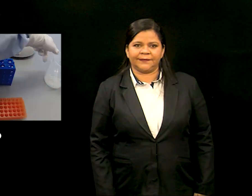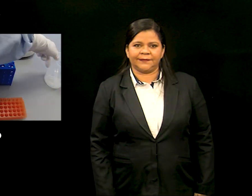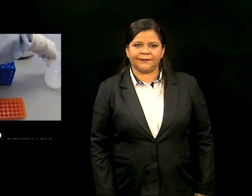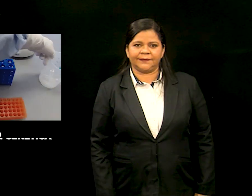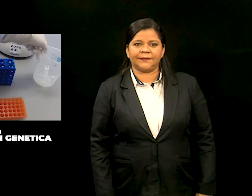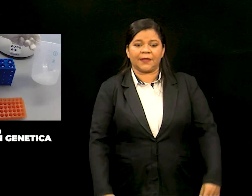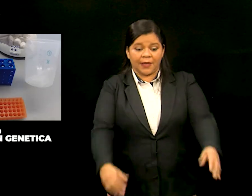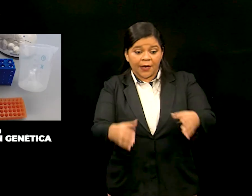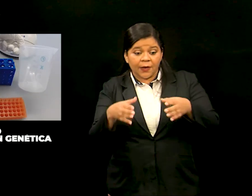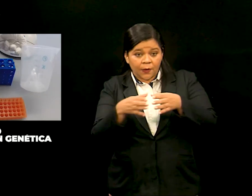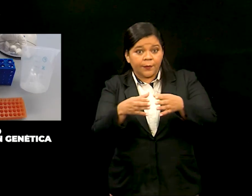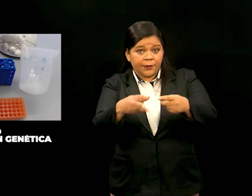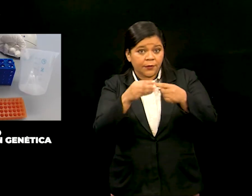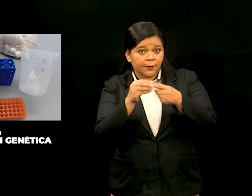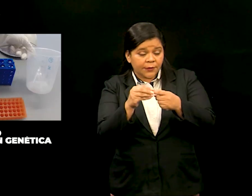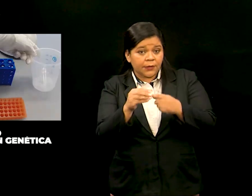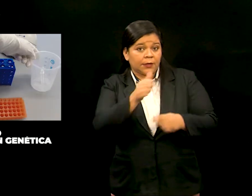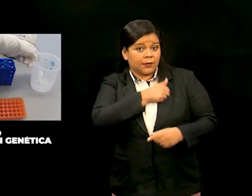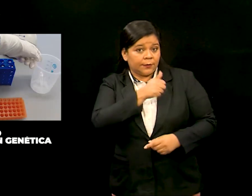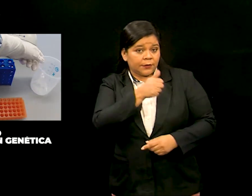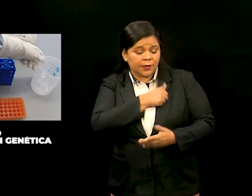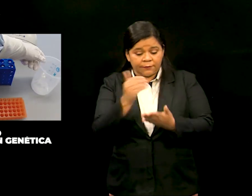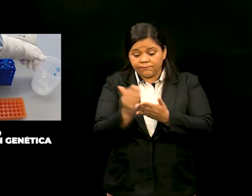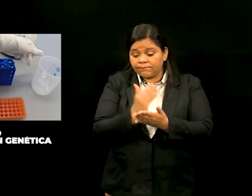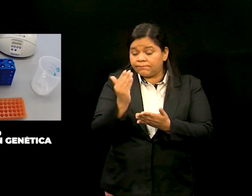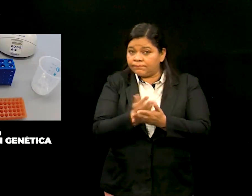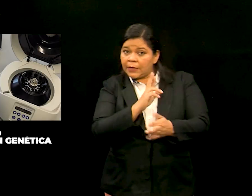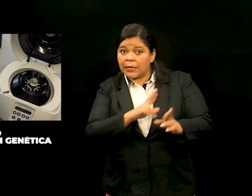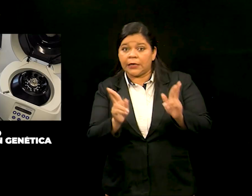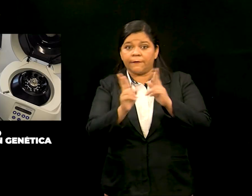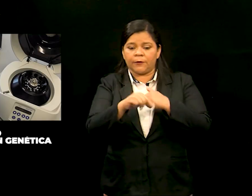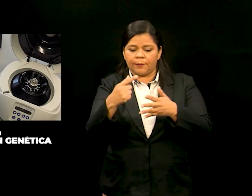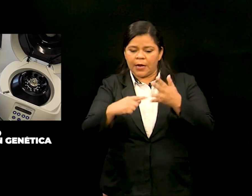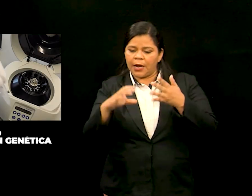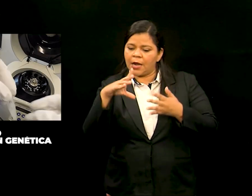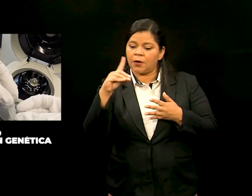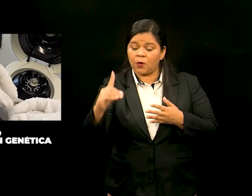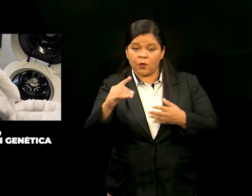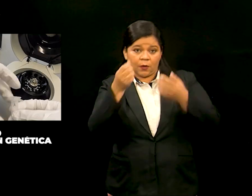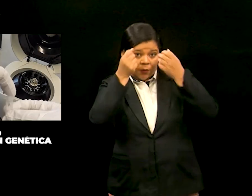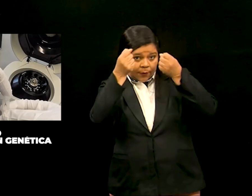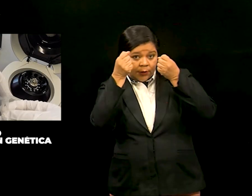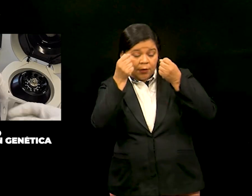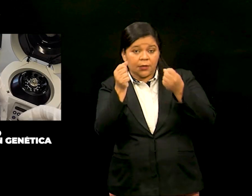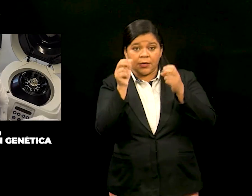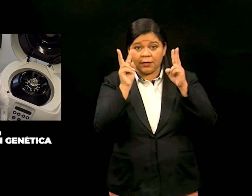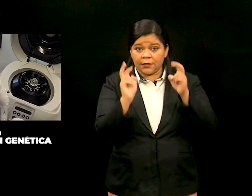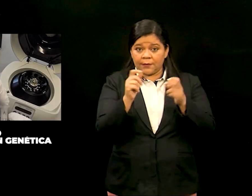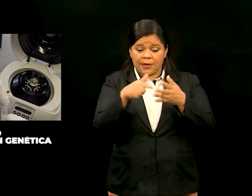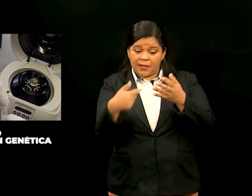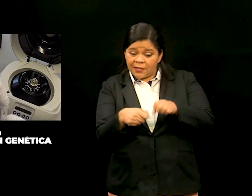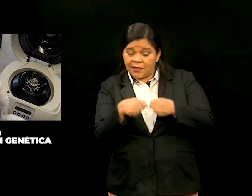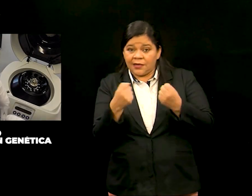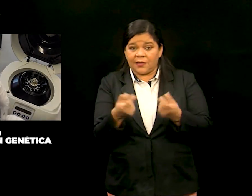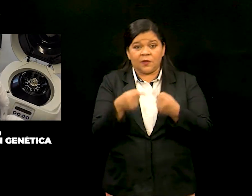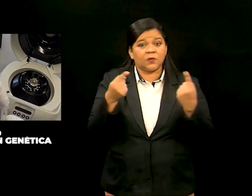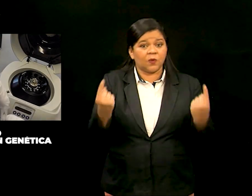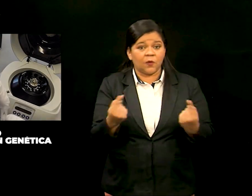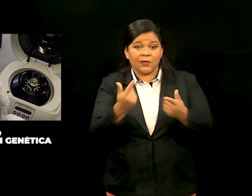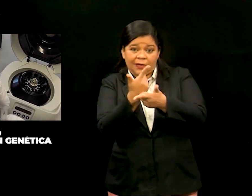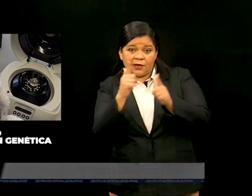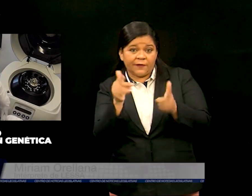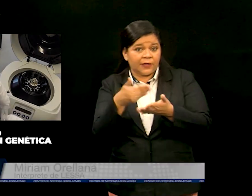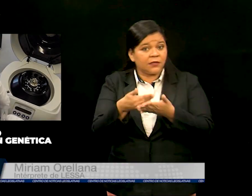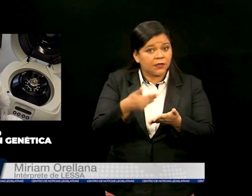La Comisión ADOC, encargada de estudiar reformas al Código Penal y Procesal Penal sobre Delitos contra la Libertad Sexual,